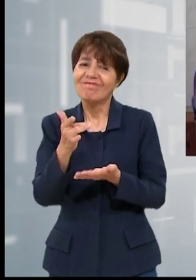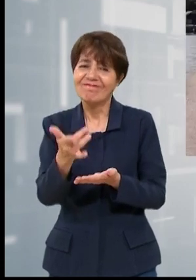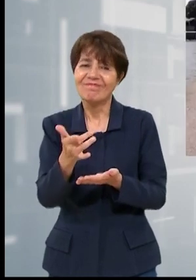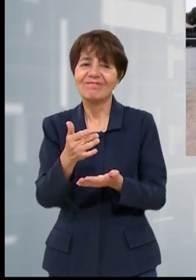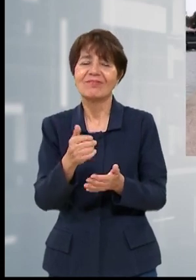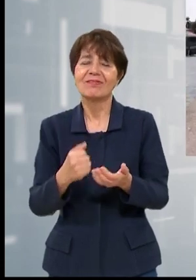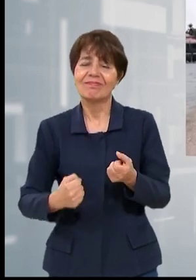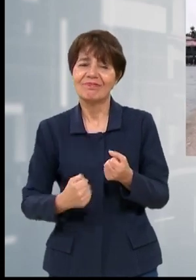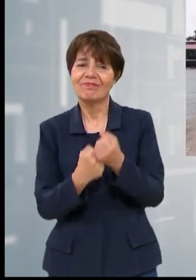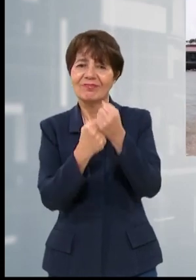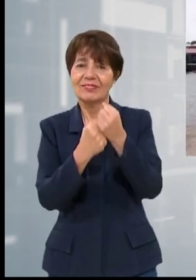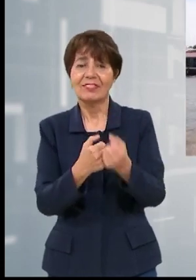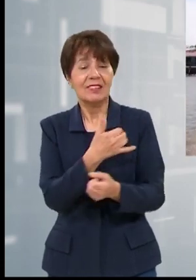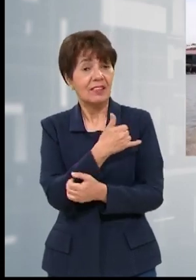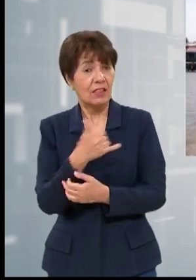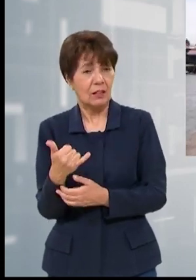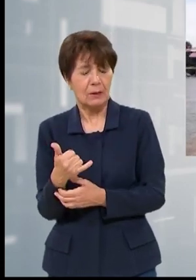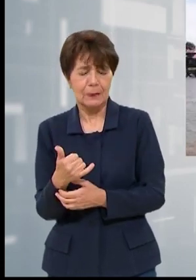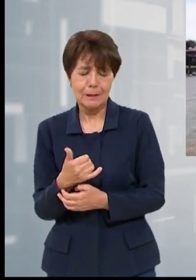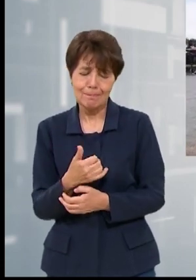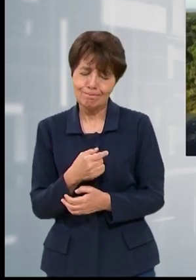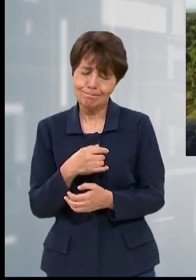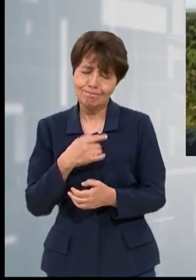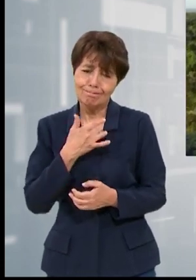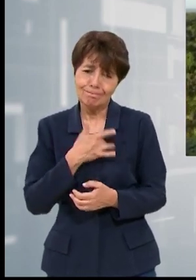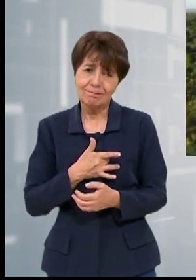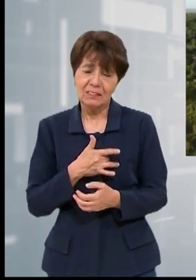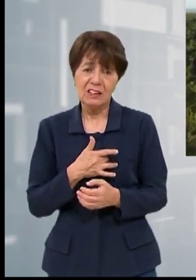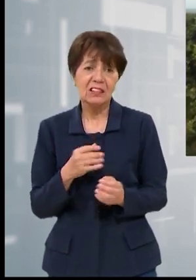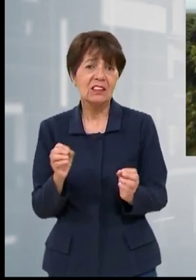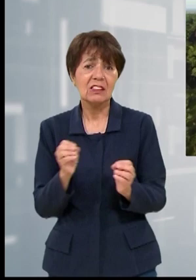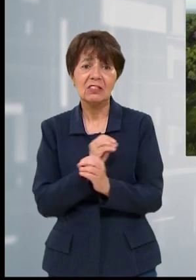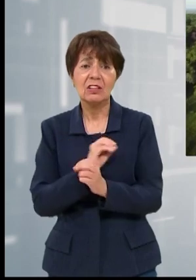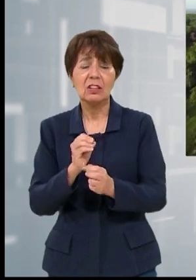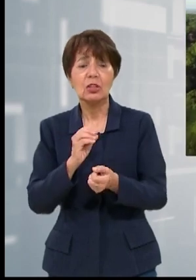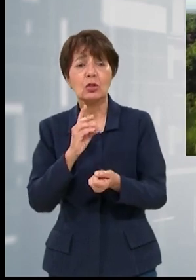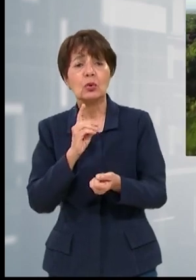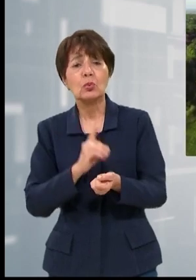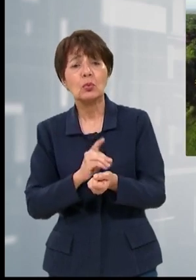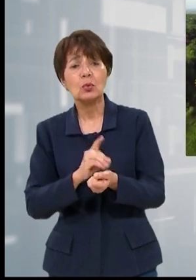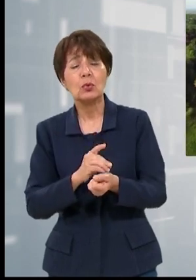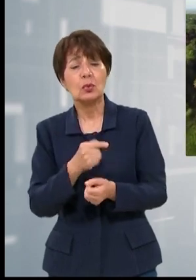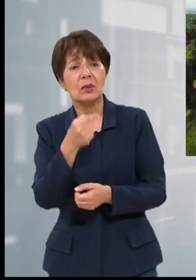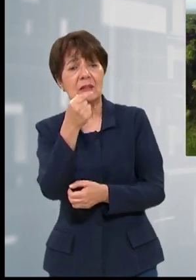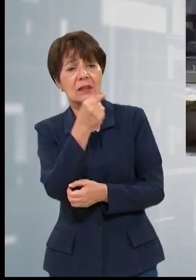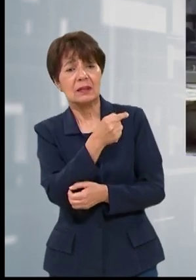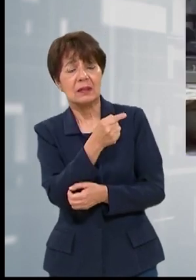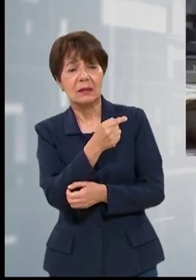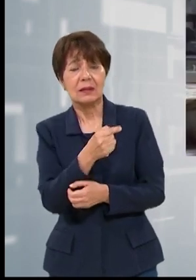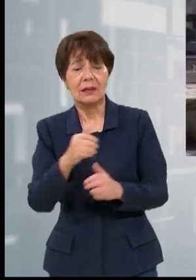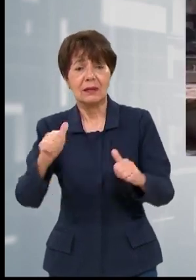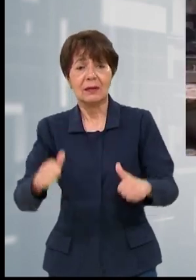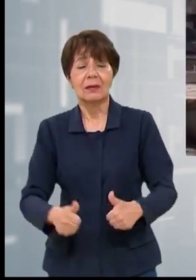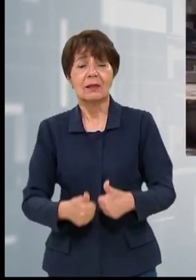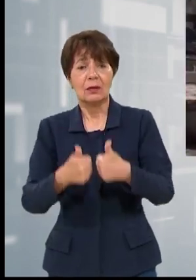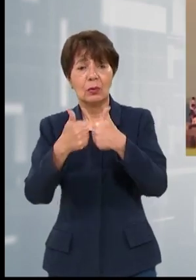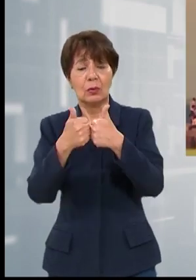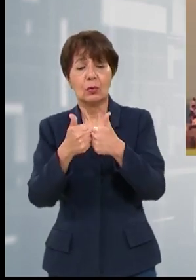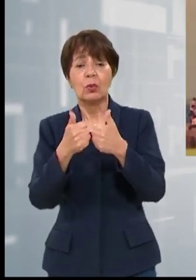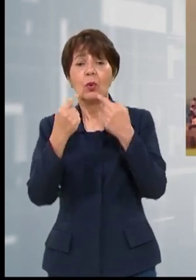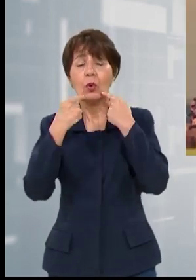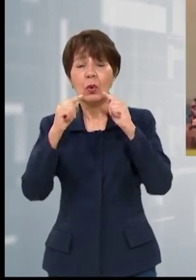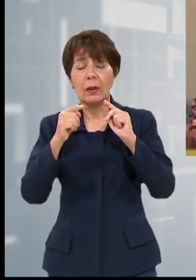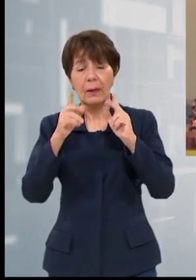apoyo brindado, al tiempo que lamentó la falta de galenos en la zona y dijo que uno de los mayores retos es conseguir más